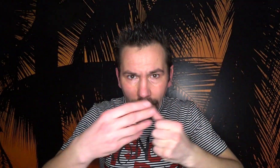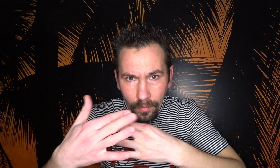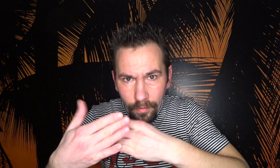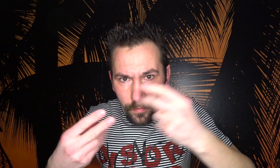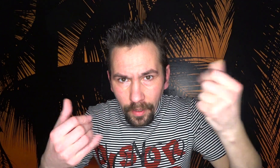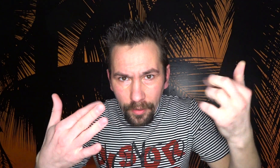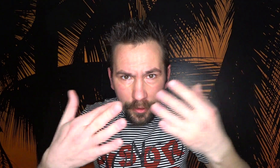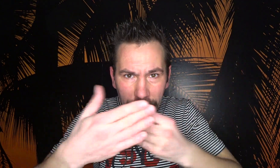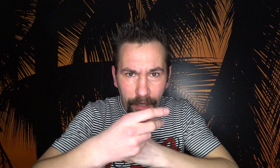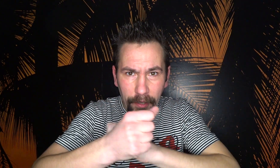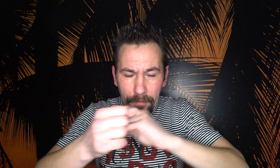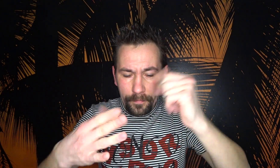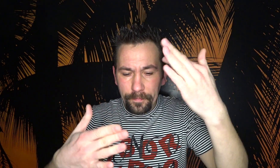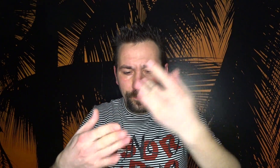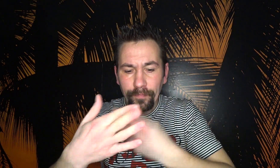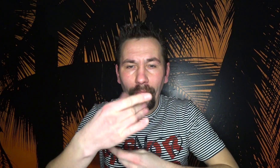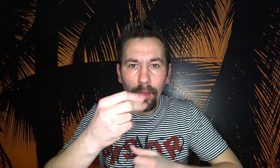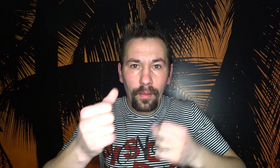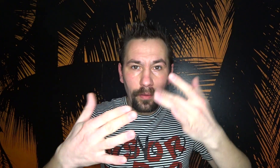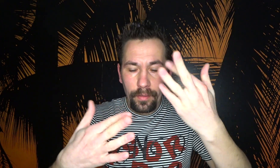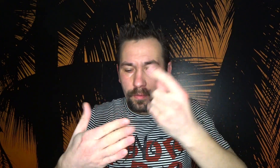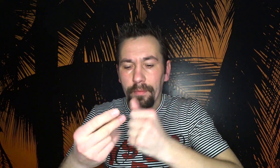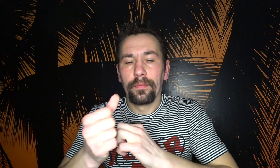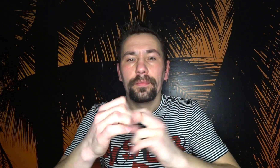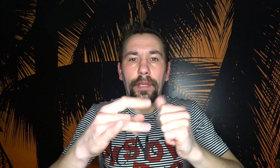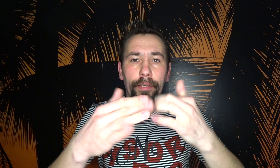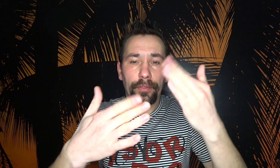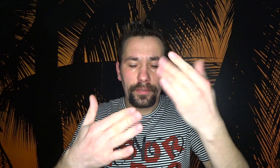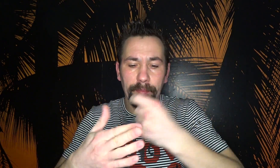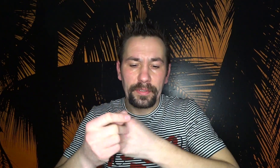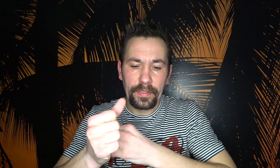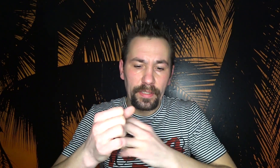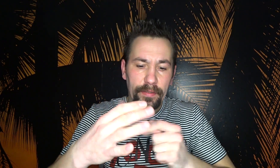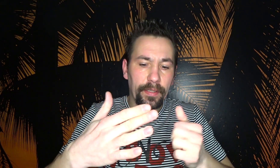А вот и я. Я ещё записался.